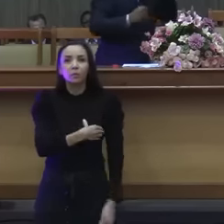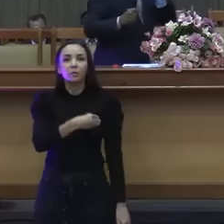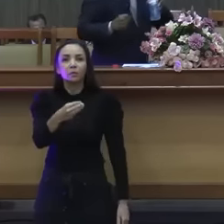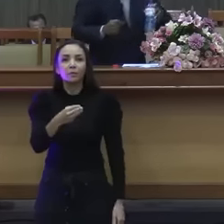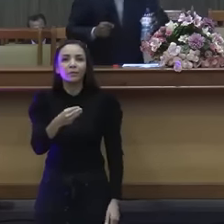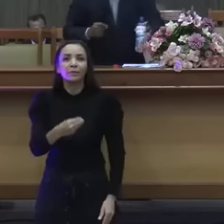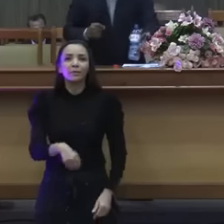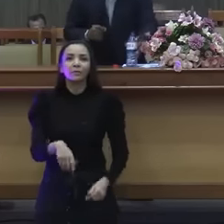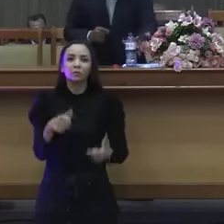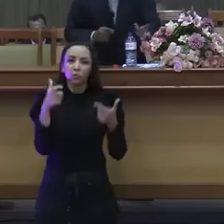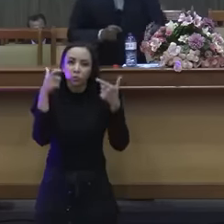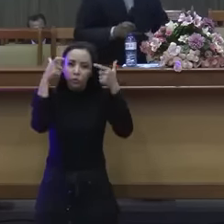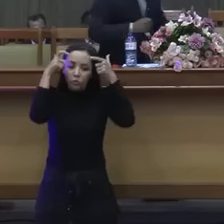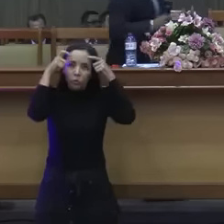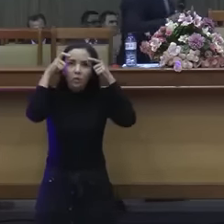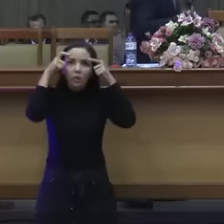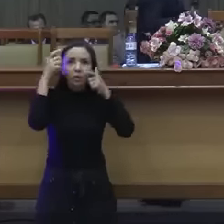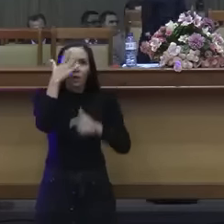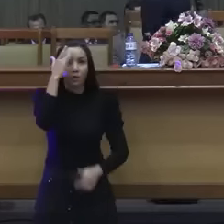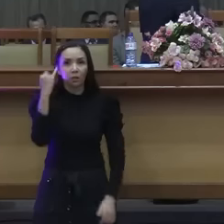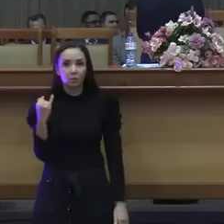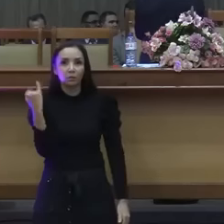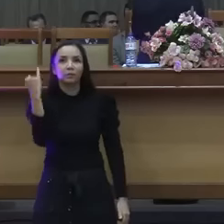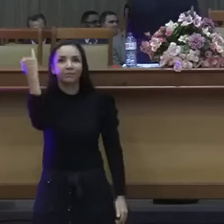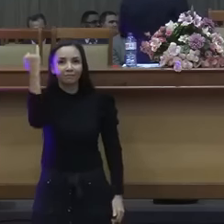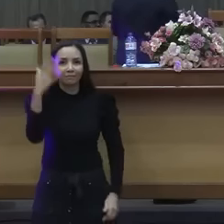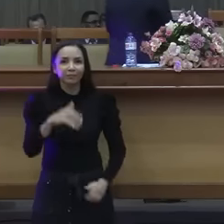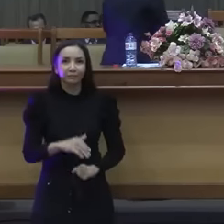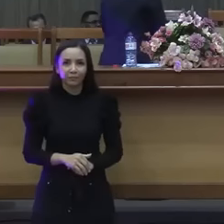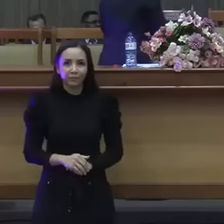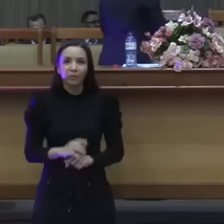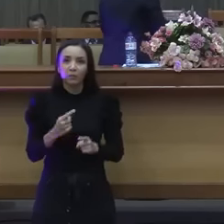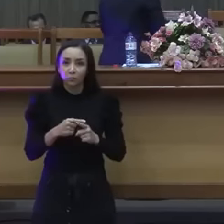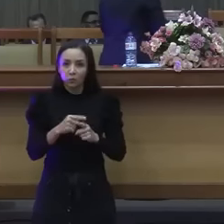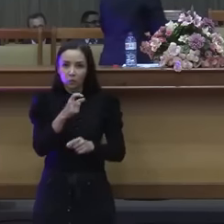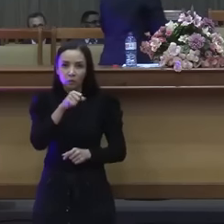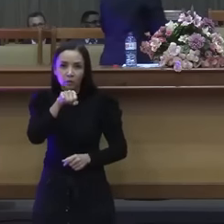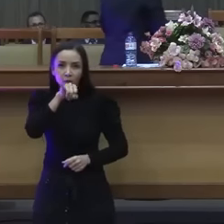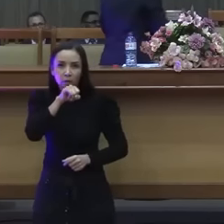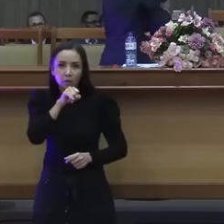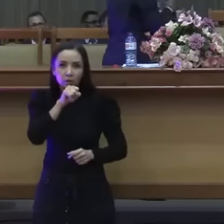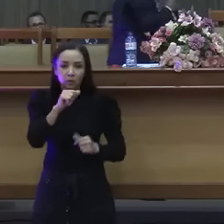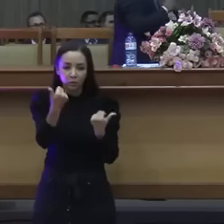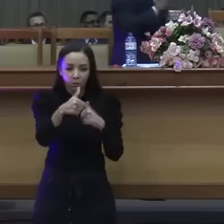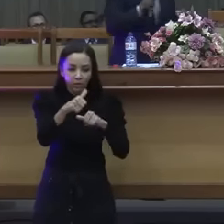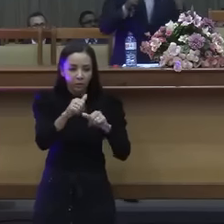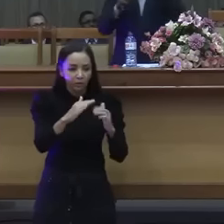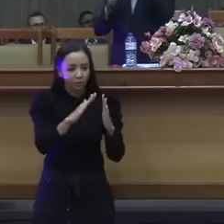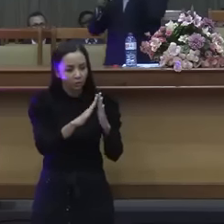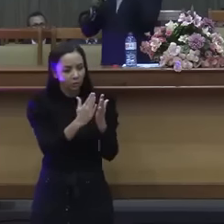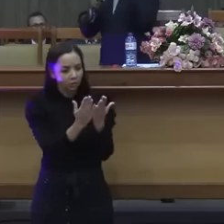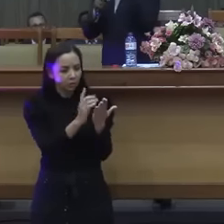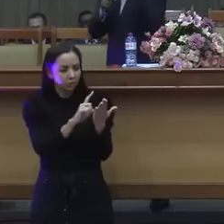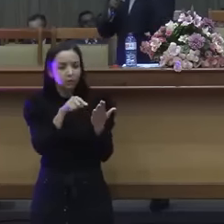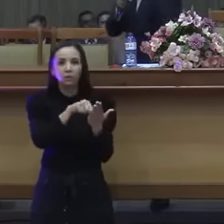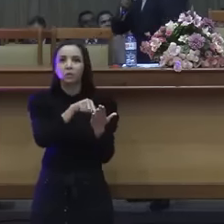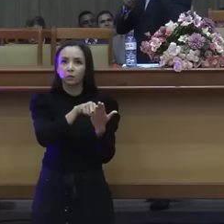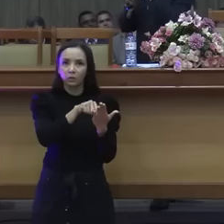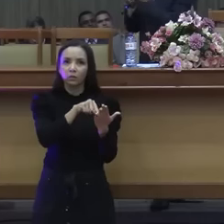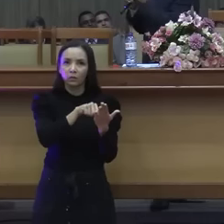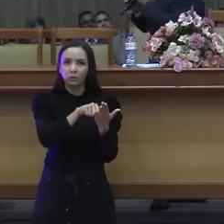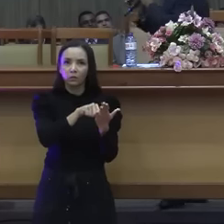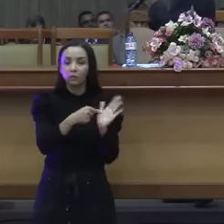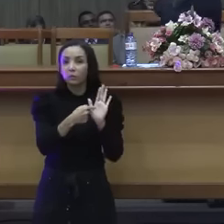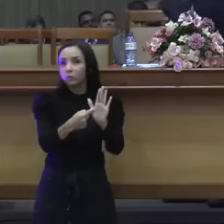palavra, examinando cada dia nas escrituras se estas coisas eram assim. Por que você não escuta? Olha para mim aqui.